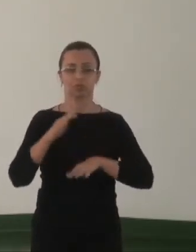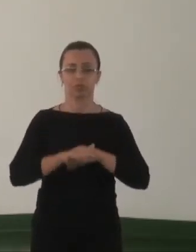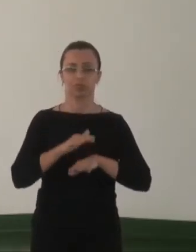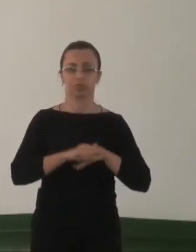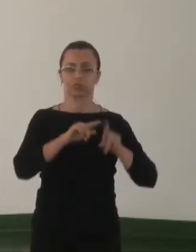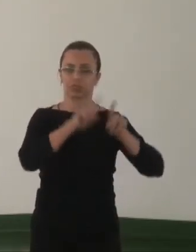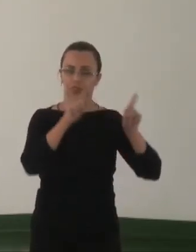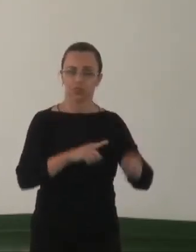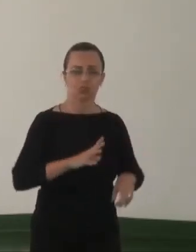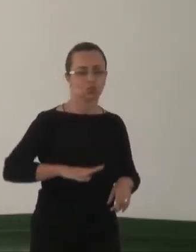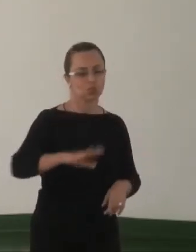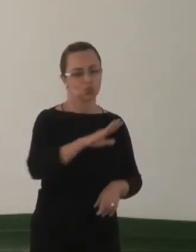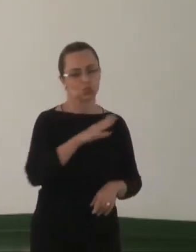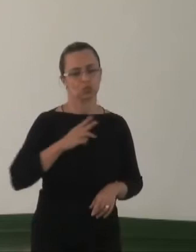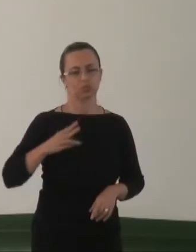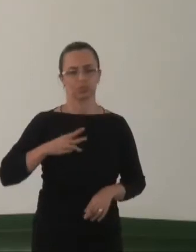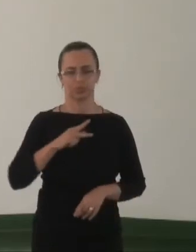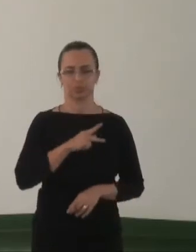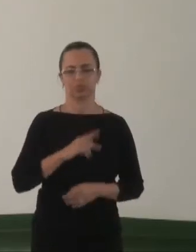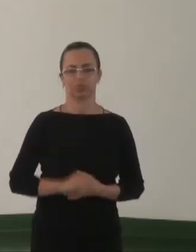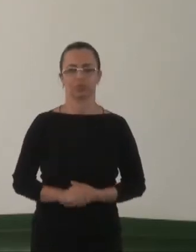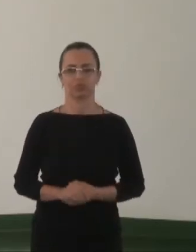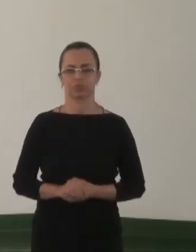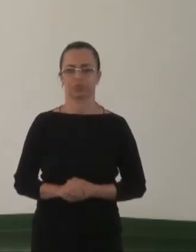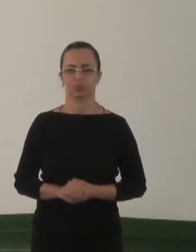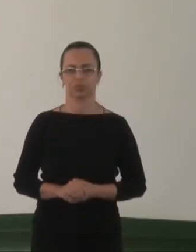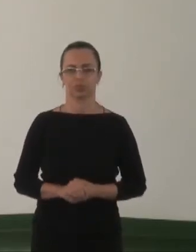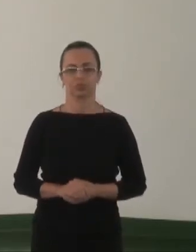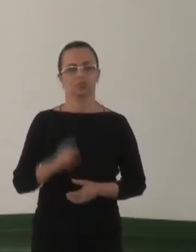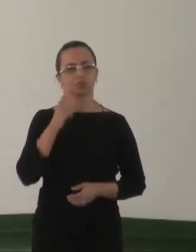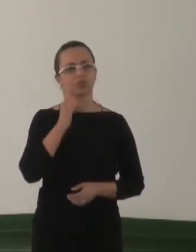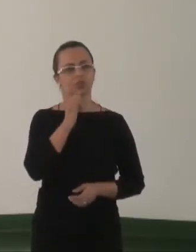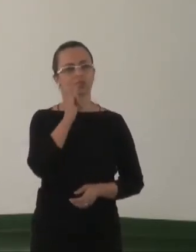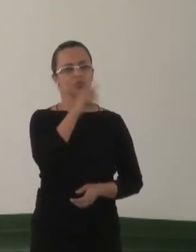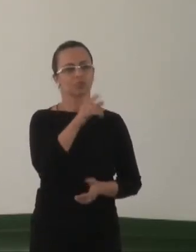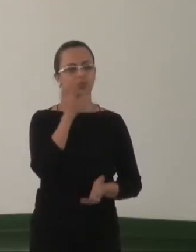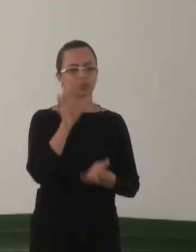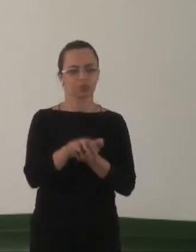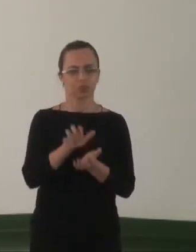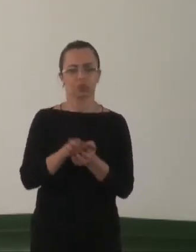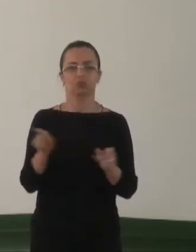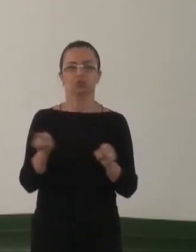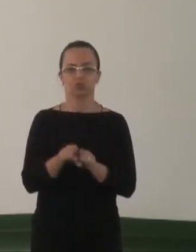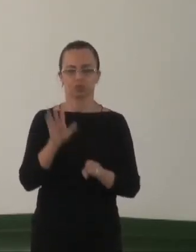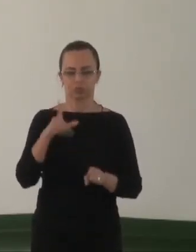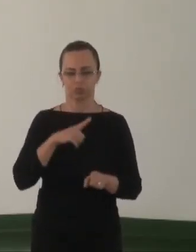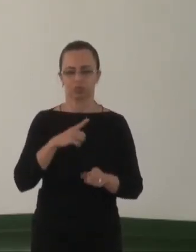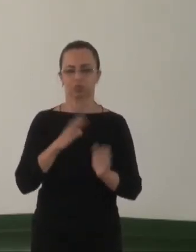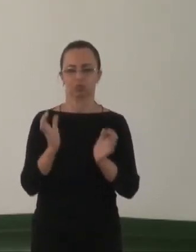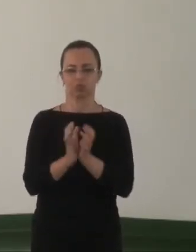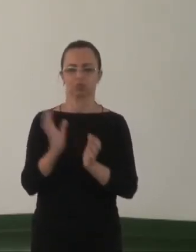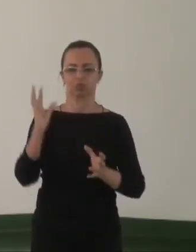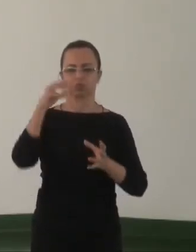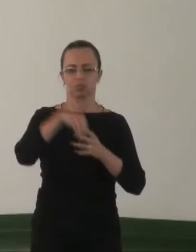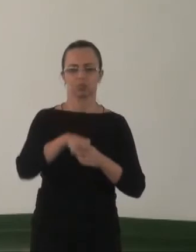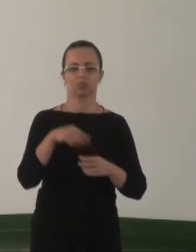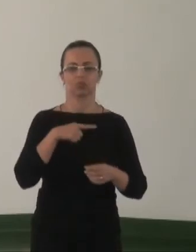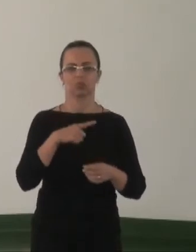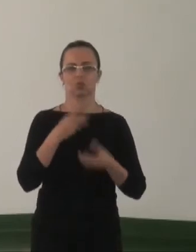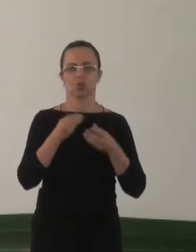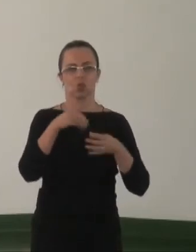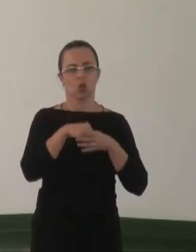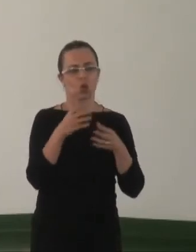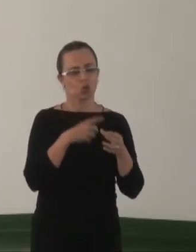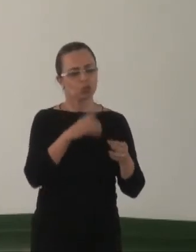servidores do MP. E aqui a gente já cita como exemplos o Pernambuco, que já tem uma comissão interna do direito homofetivo,